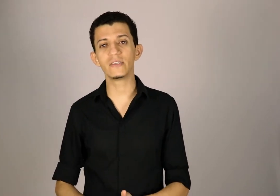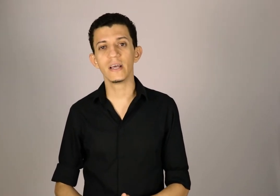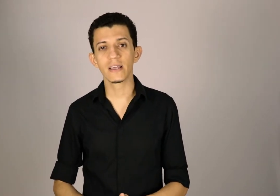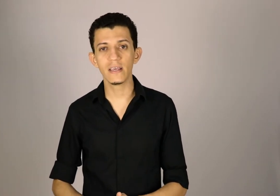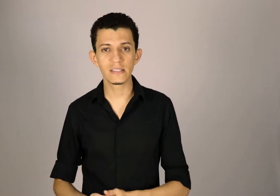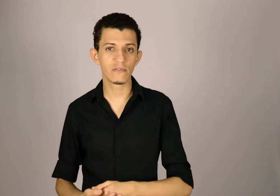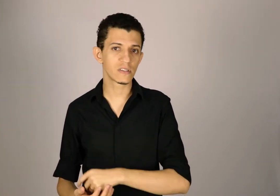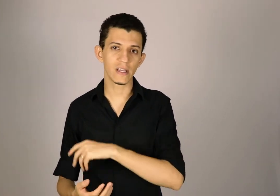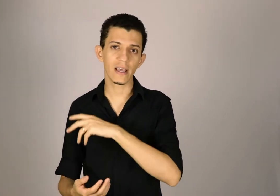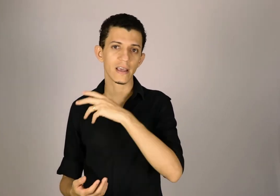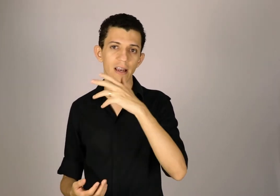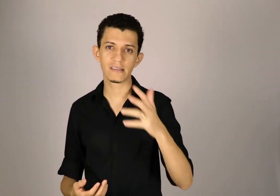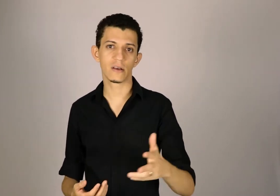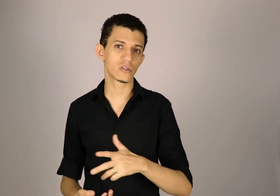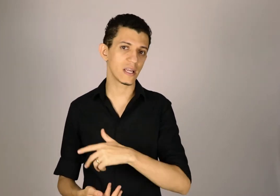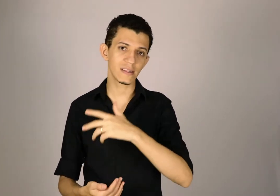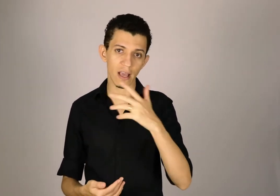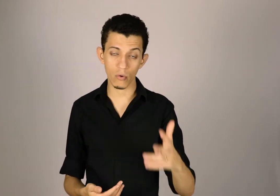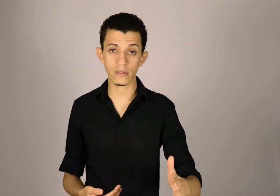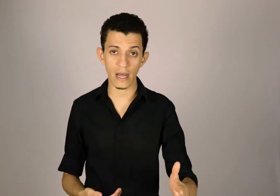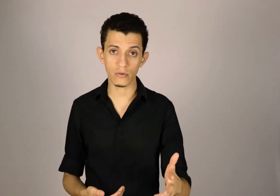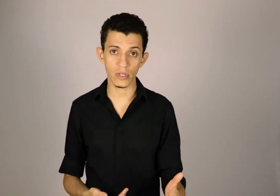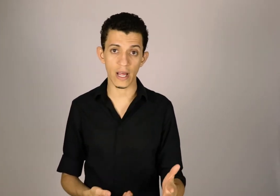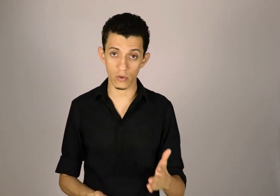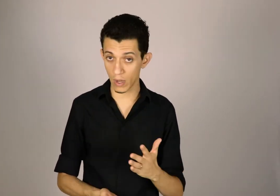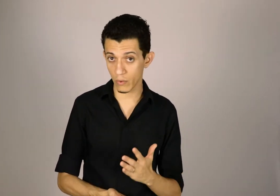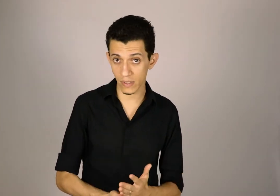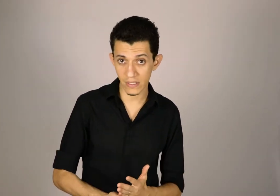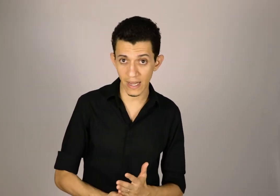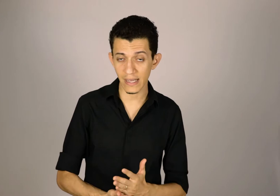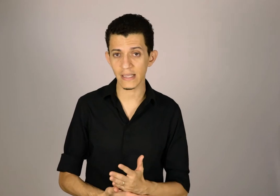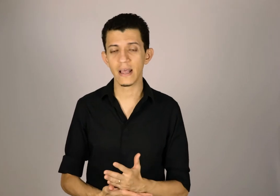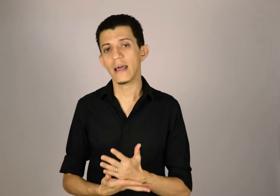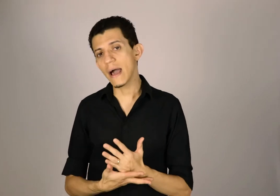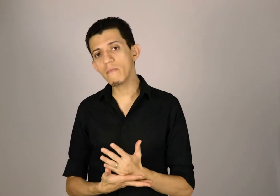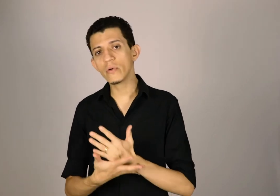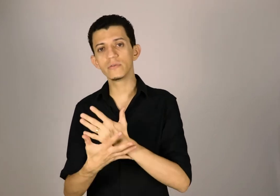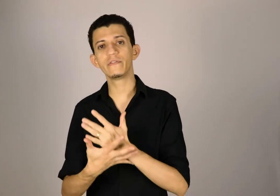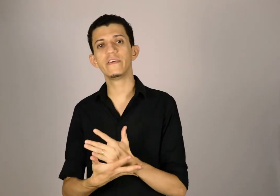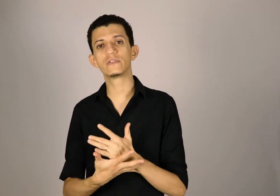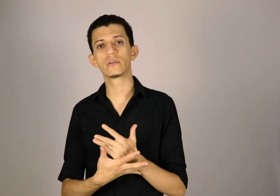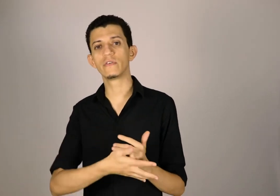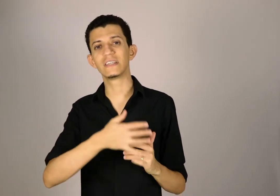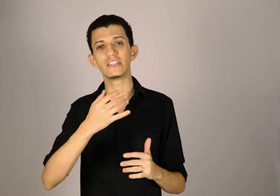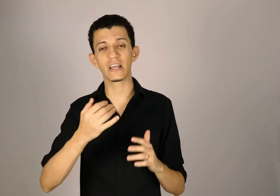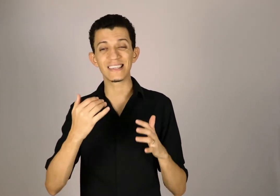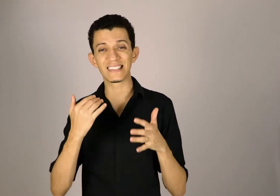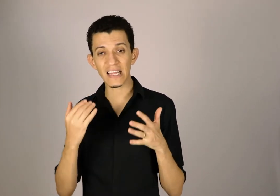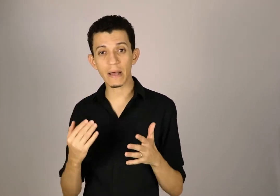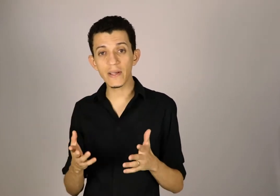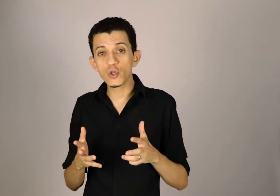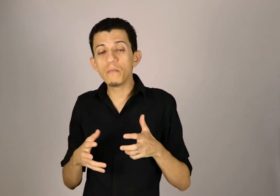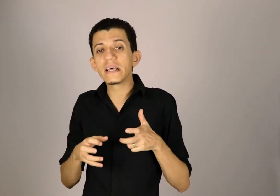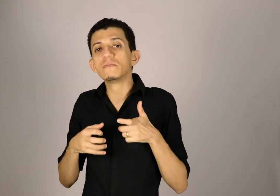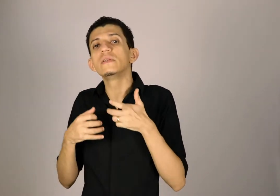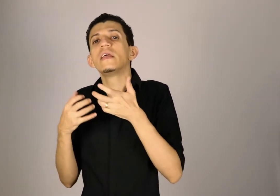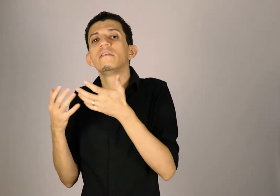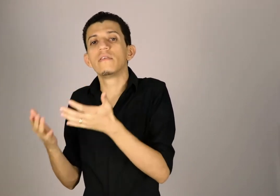que se você cresceu sem ter contato direto com a língua de sinais, é muito difícil que você chegue exatamente no mesmo nível